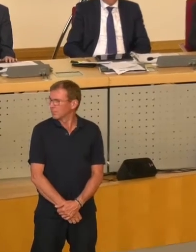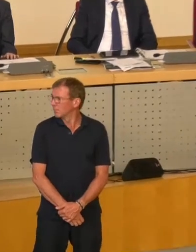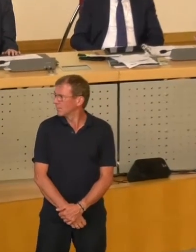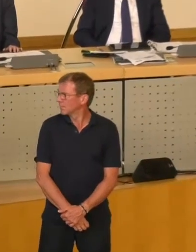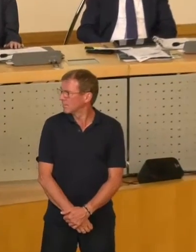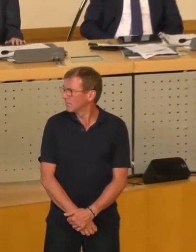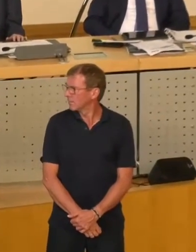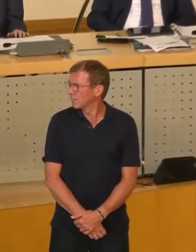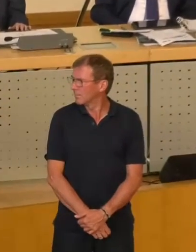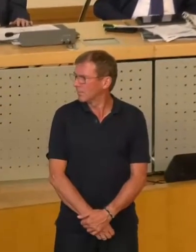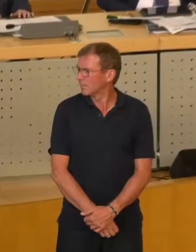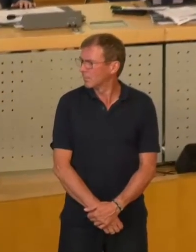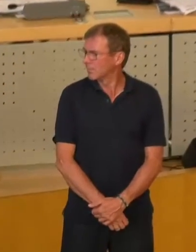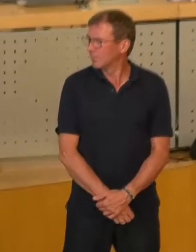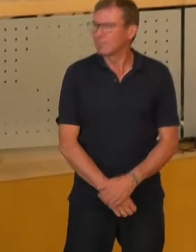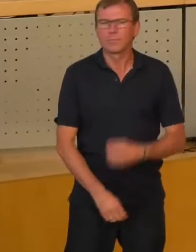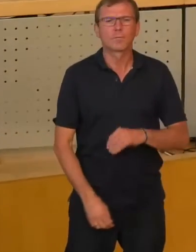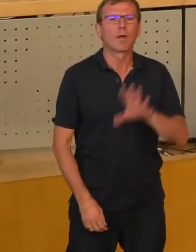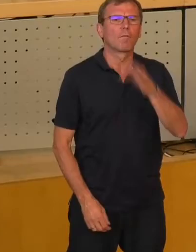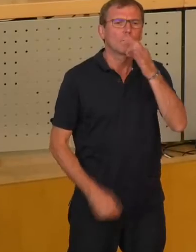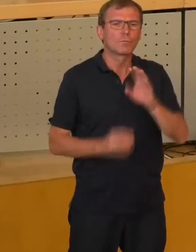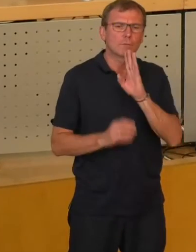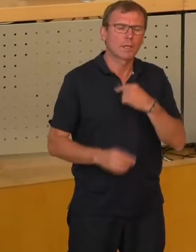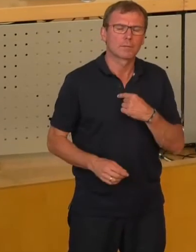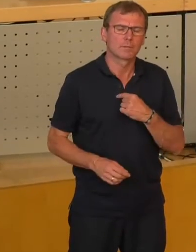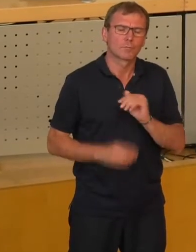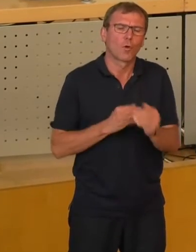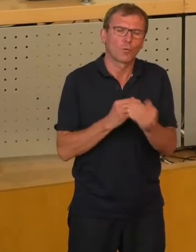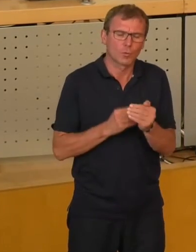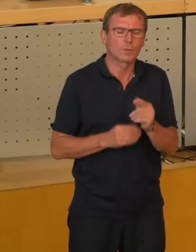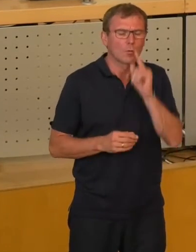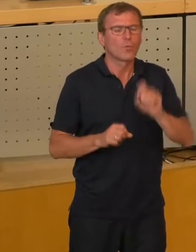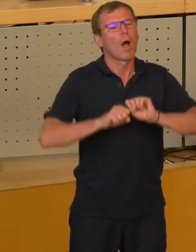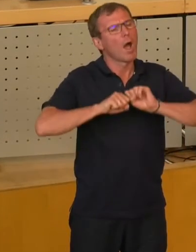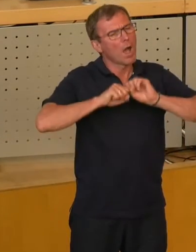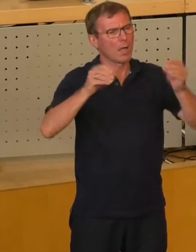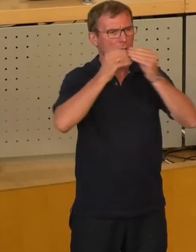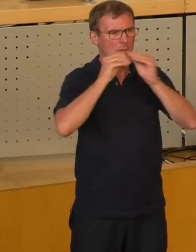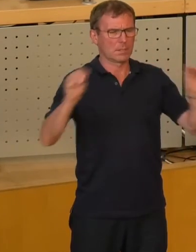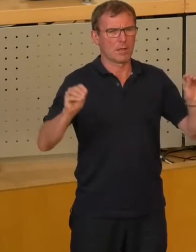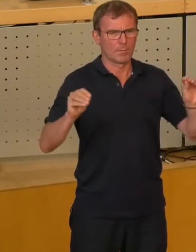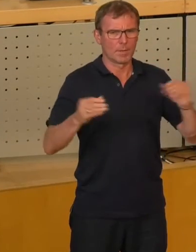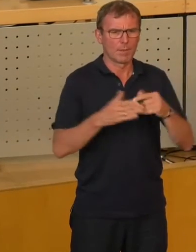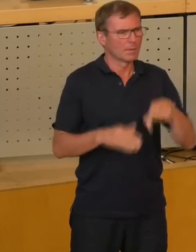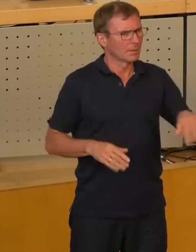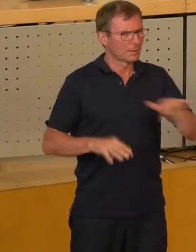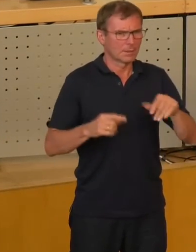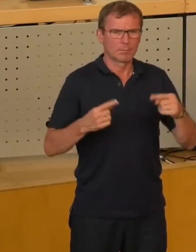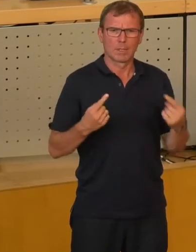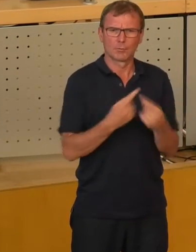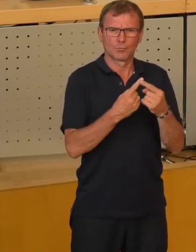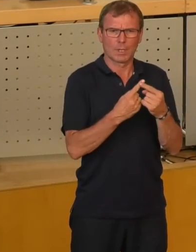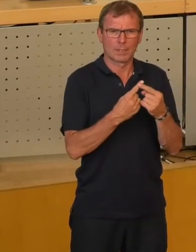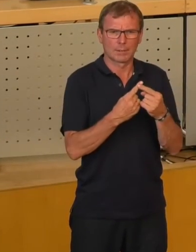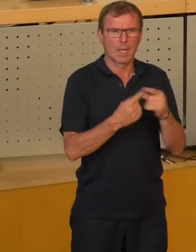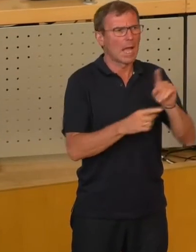Herr Oberbürgermeister, meine Damen und Herren, ich werde die fünf Minuten nicht ausnutzen. Bloß doch mal zur Klarstellung, weil man hier irgendwie in den Streit kommt zwischen